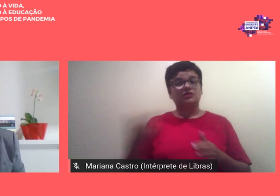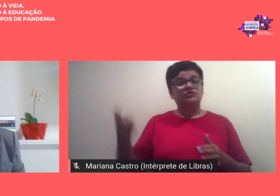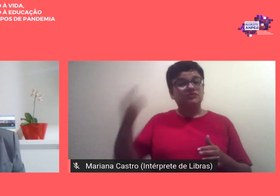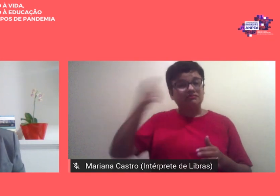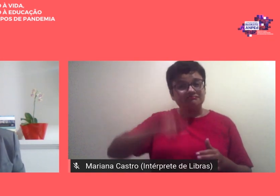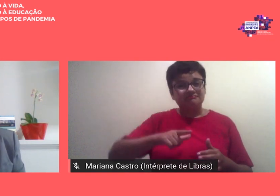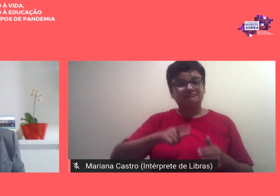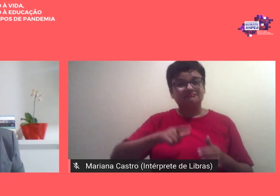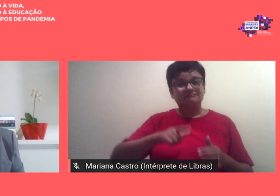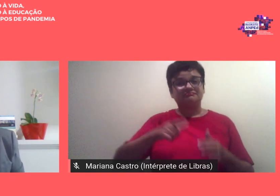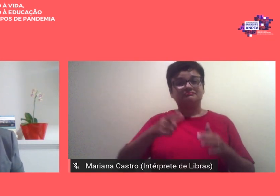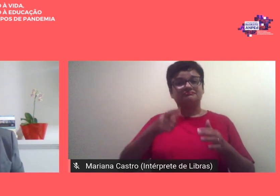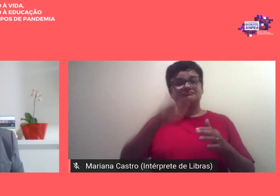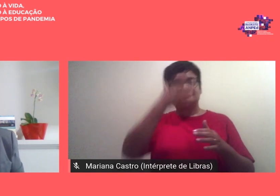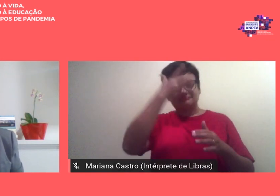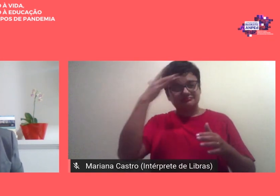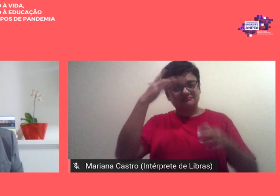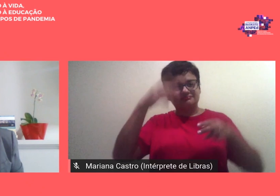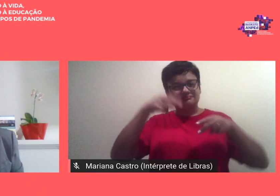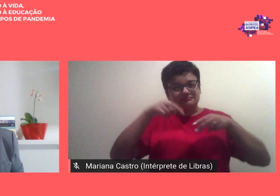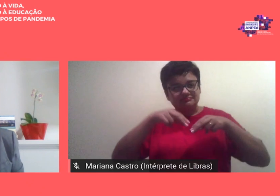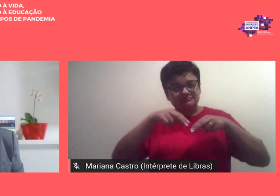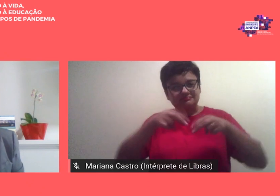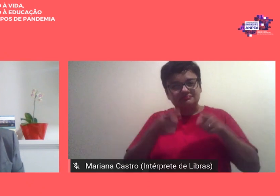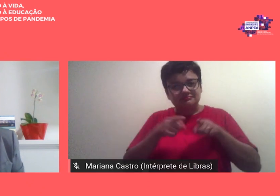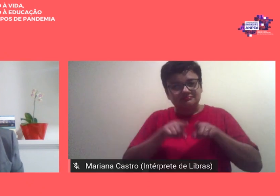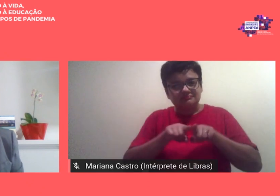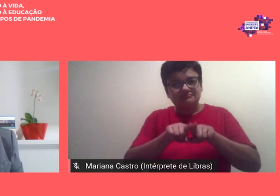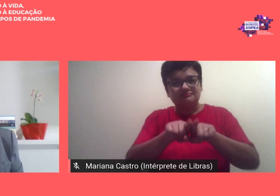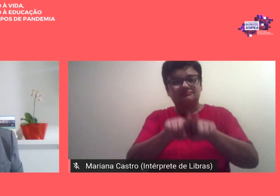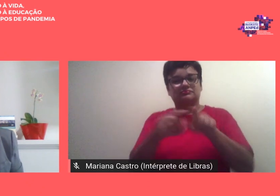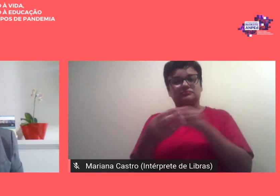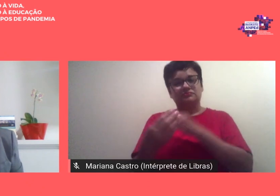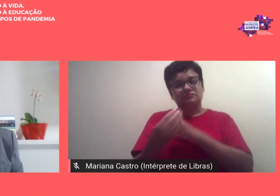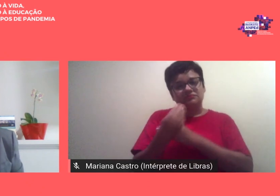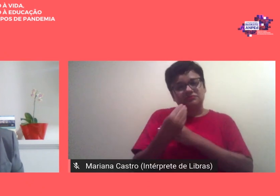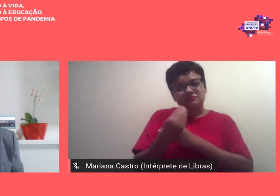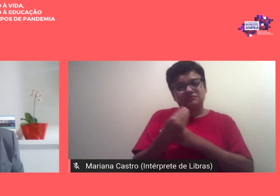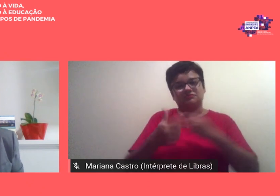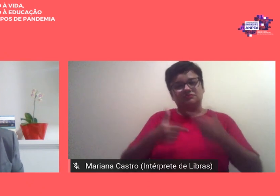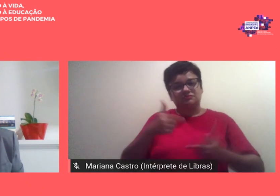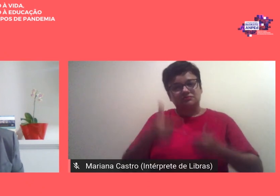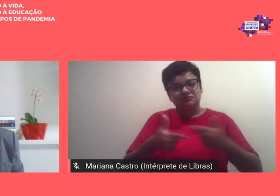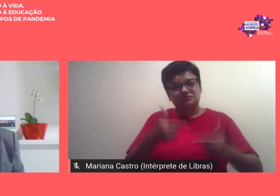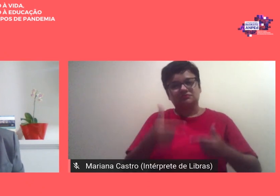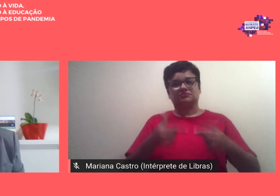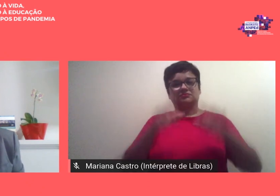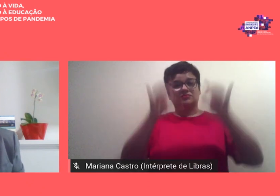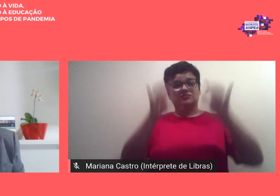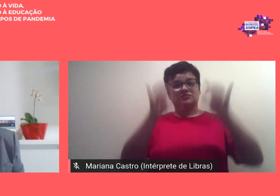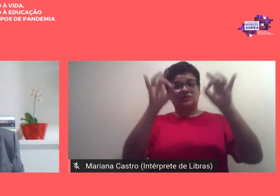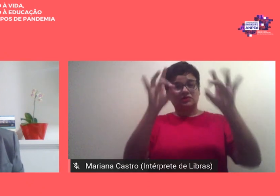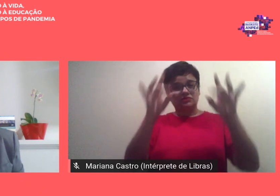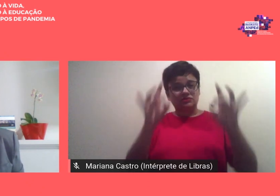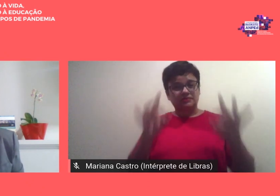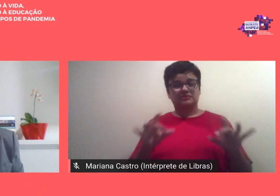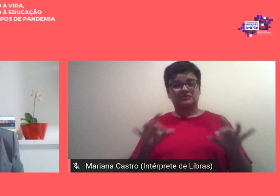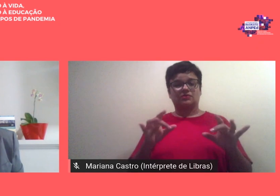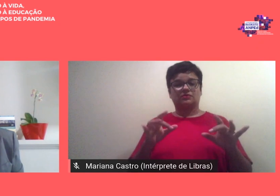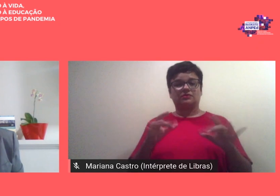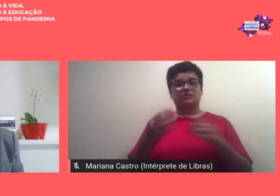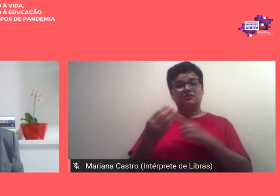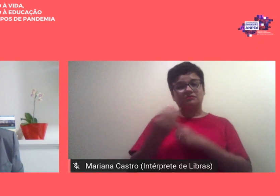percurso progressivamente foram nutrindo possibilidades de ações e especialmente nutrindo